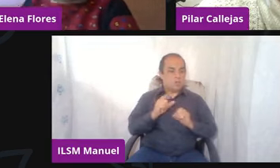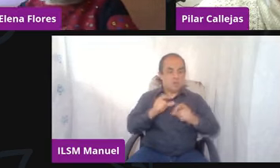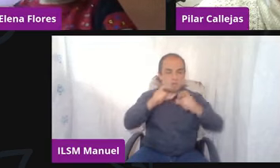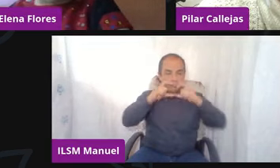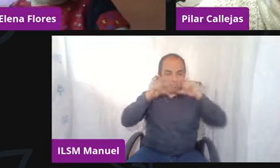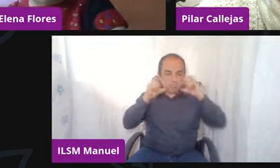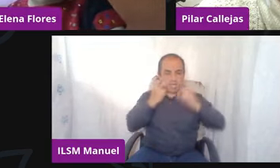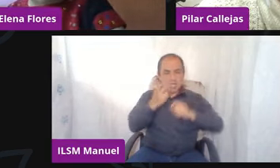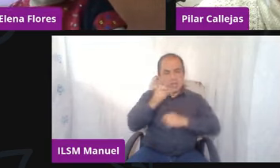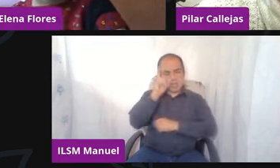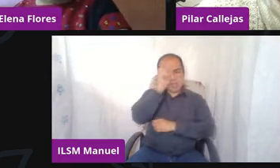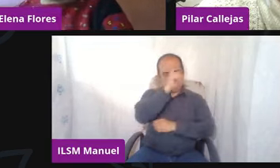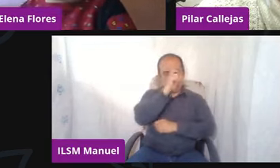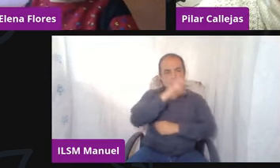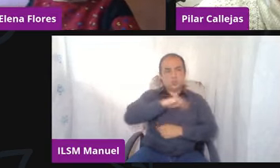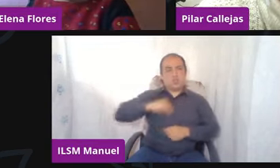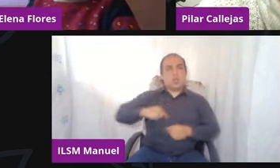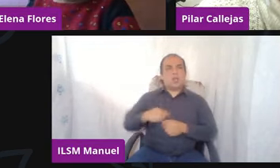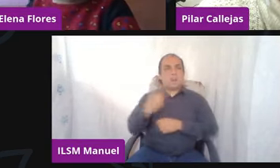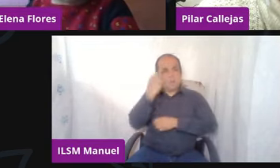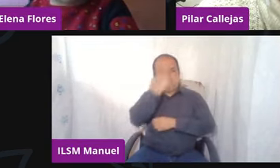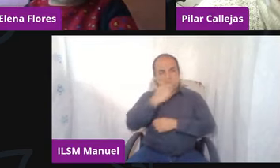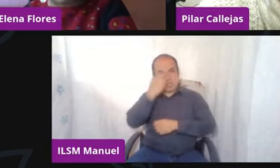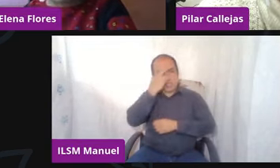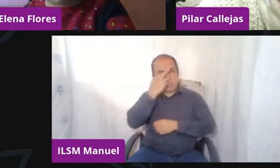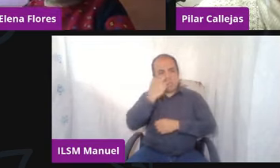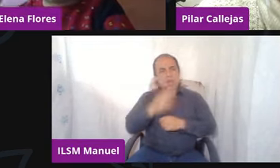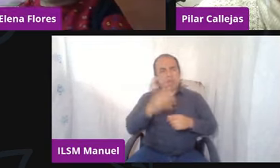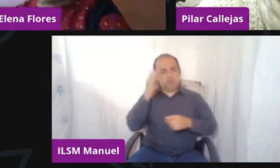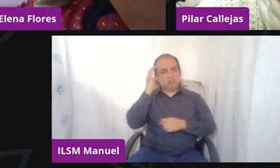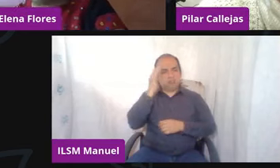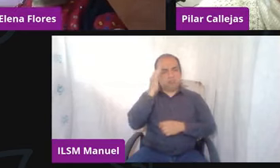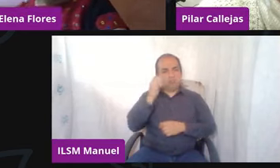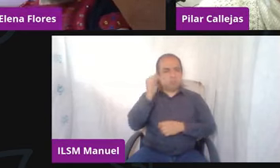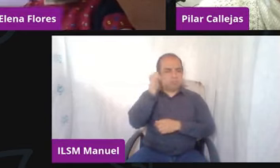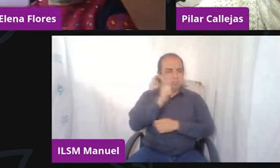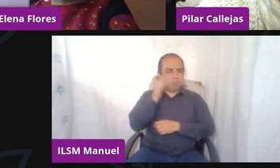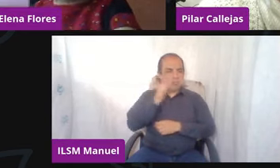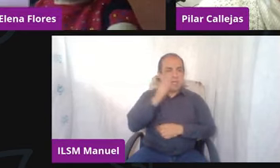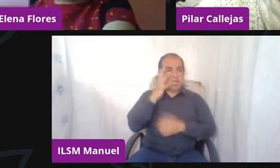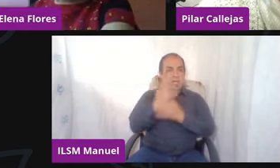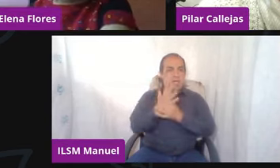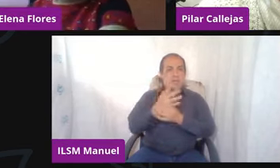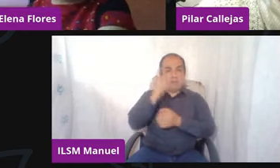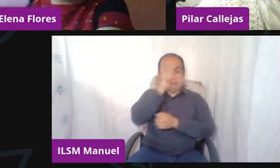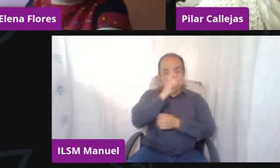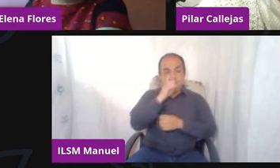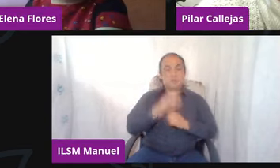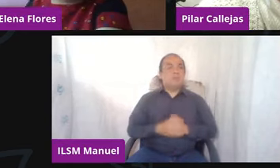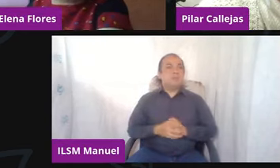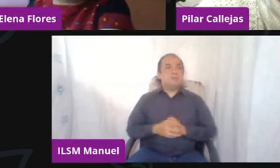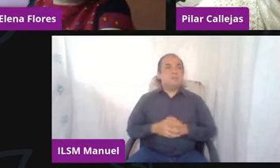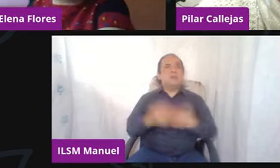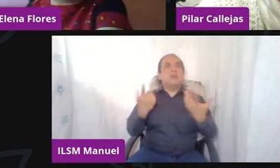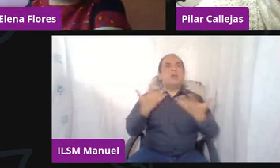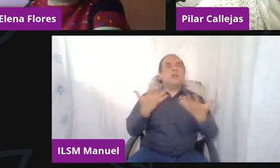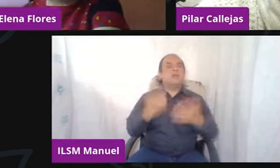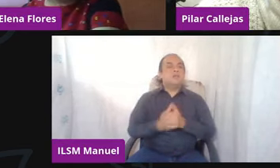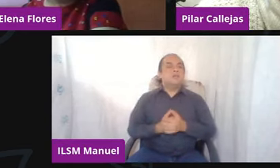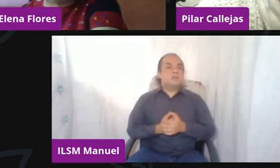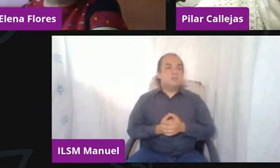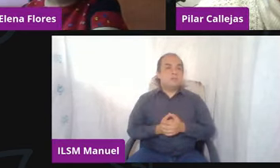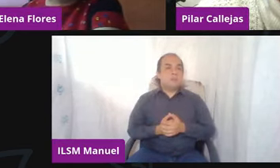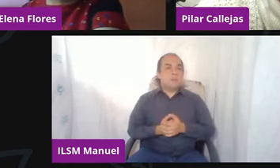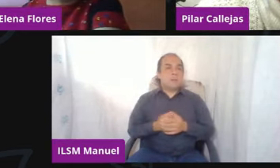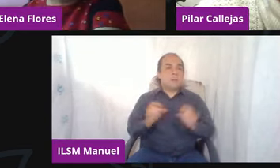estado valorando todo el tiempo y dices qué difícil qué complejo dice aquí qué se hace con algunos mamás y papás que todavía les